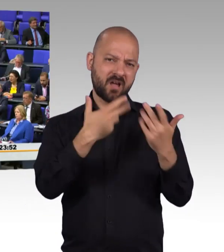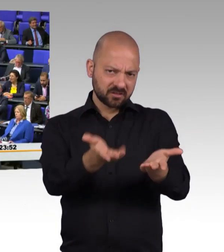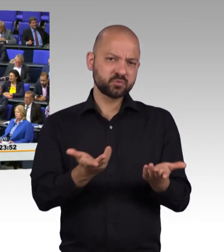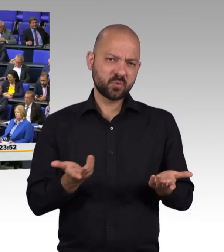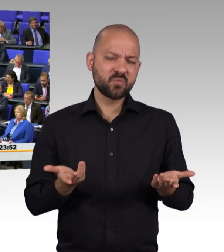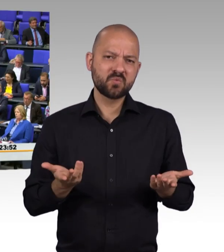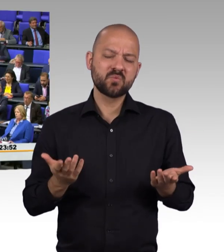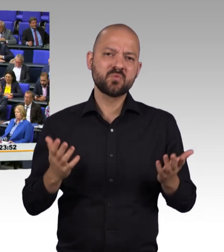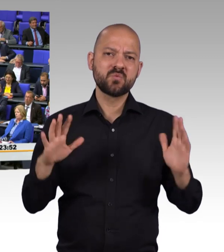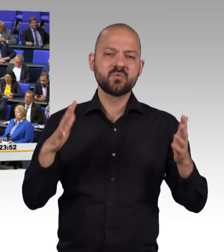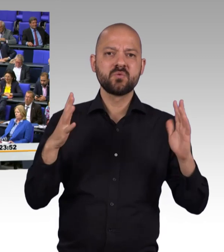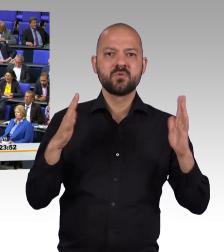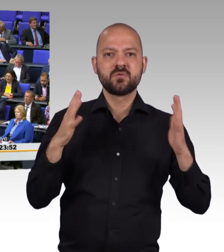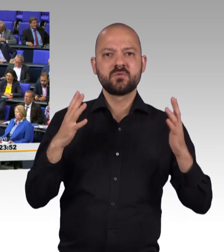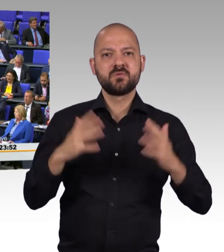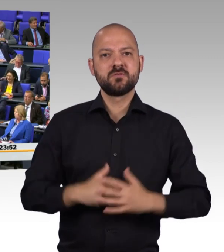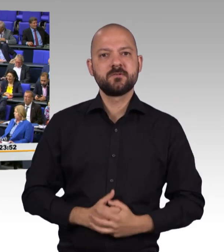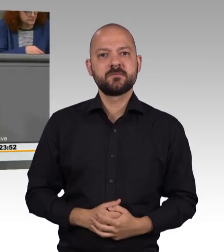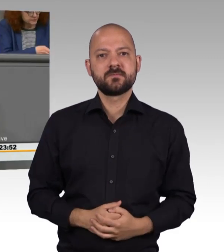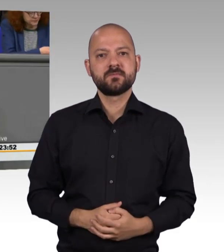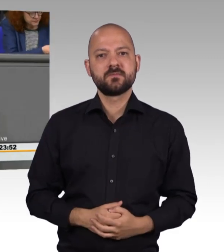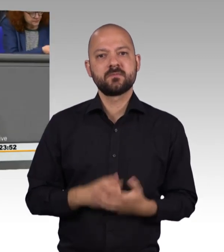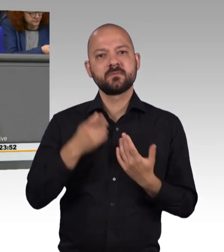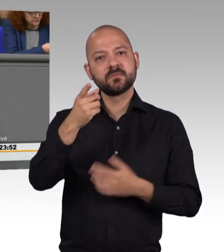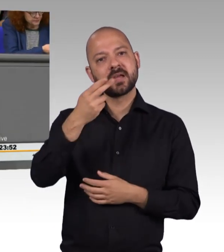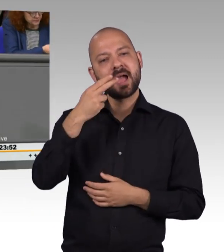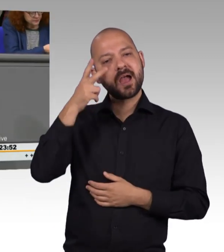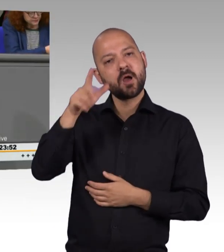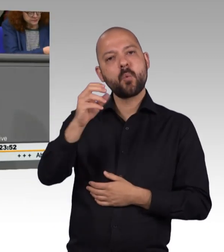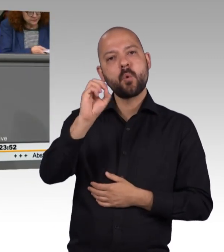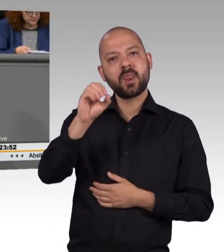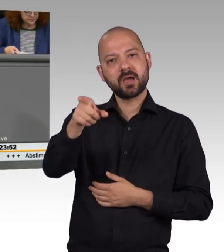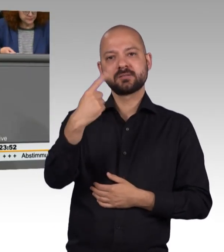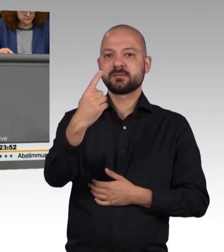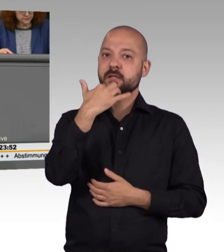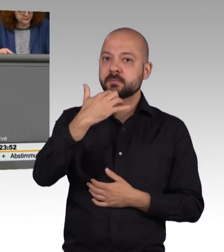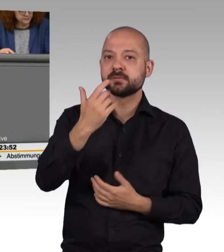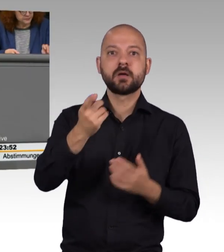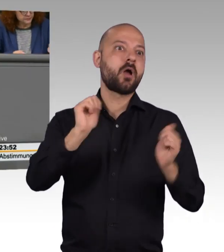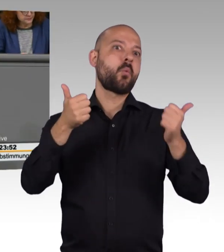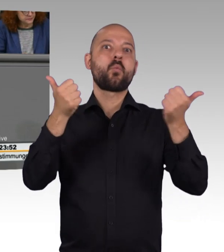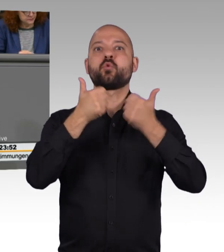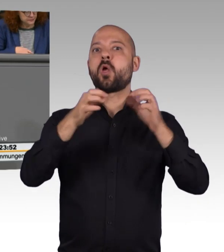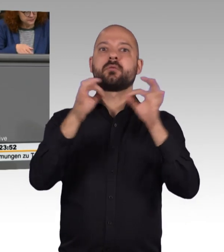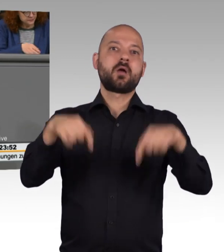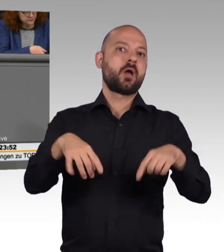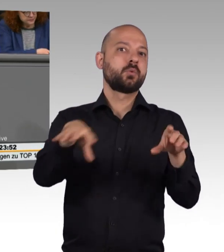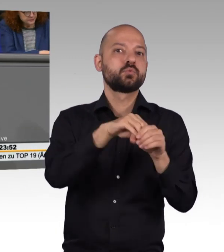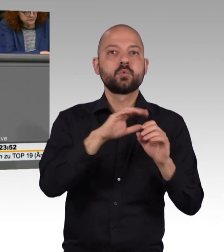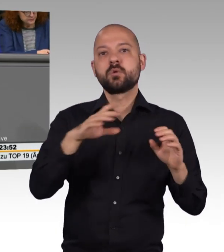Herr Oellers, Sie haben ausgeführt, dass das heute ein großer Tag für Inklusion und Teilhabe sei. Da ist für mich ja zunächst mal die Frage,